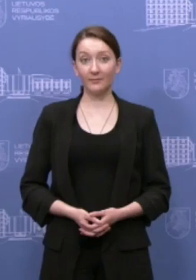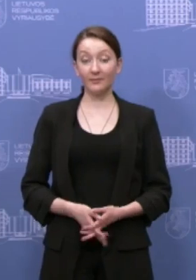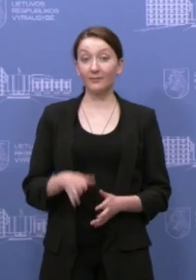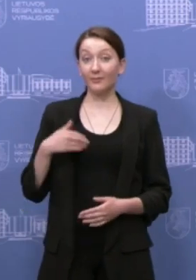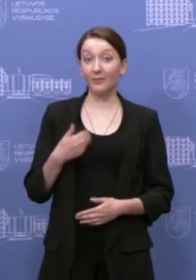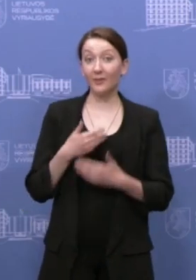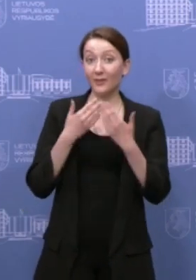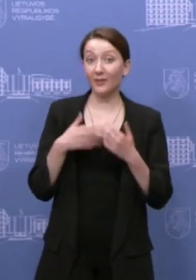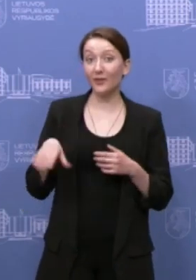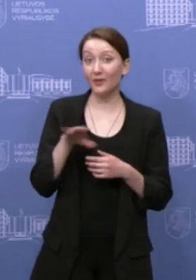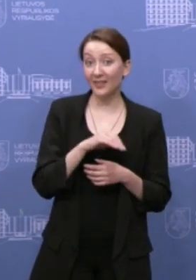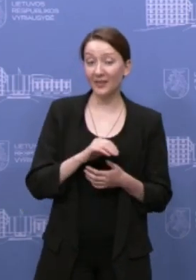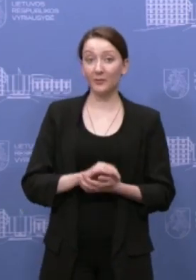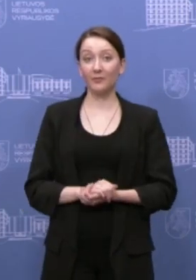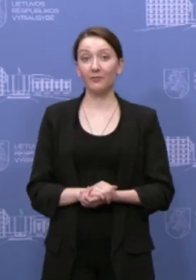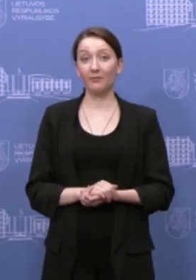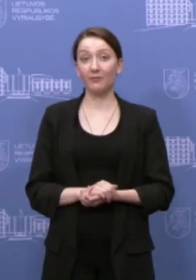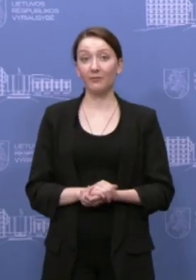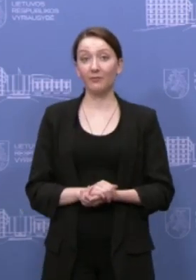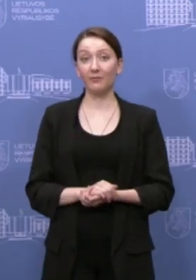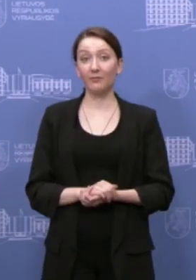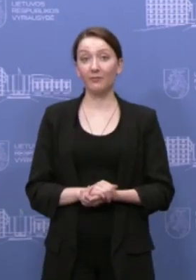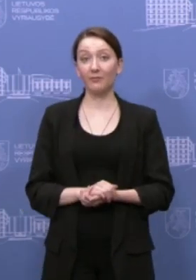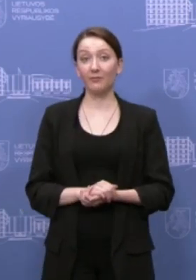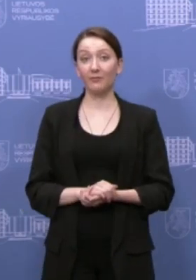Labadiena visiems prisijungusiems, pradedame